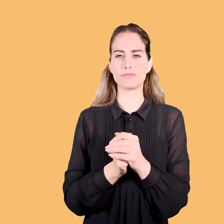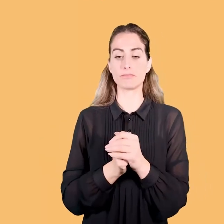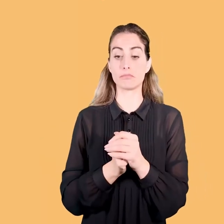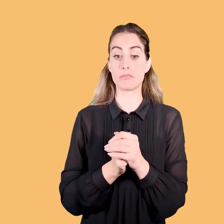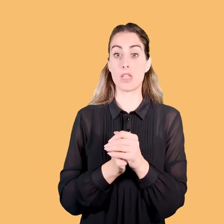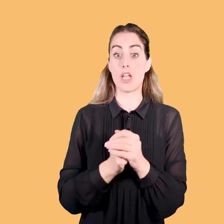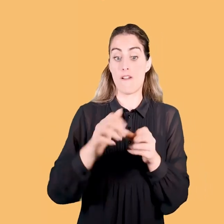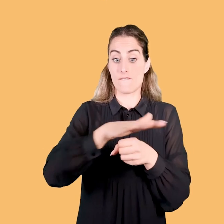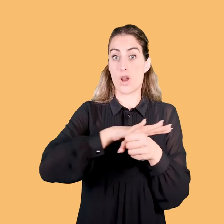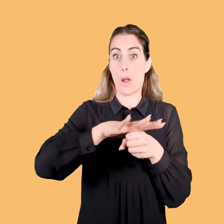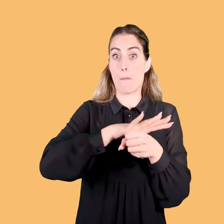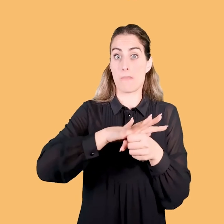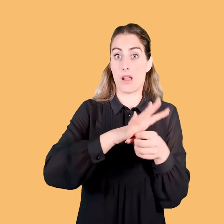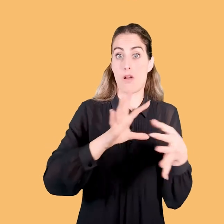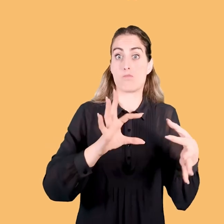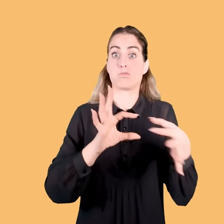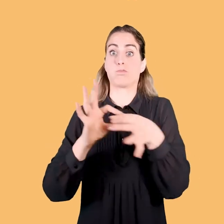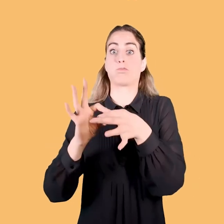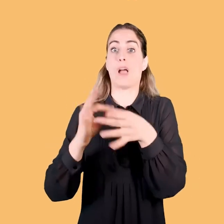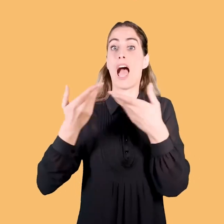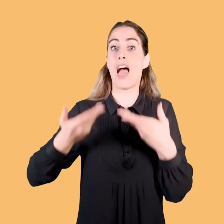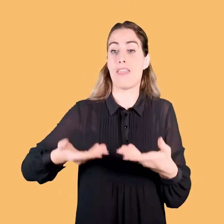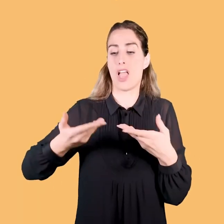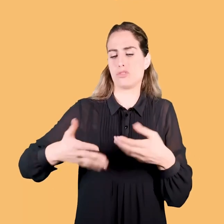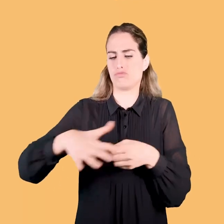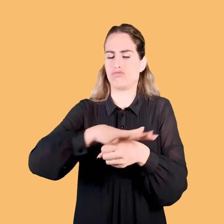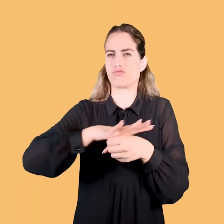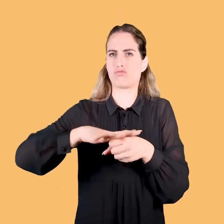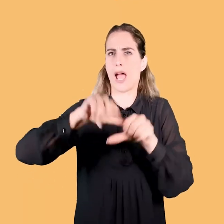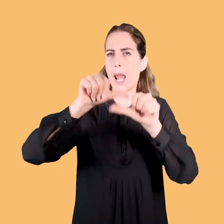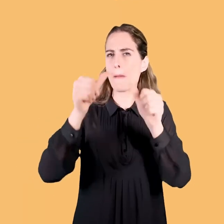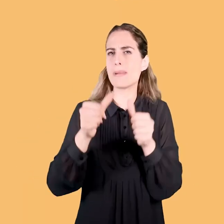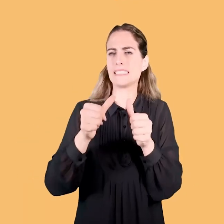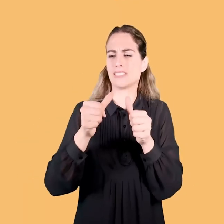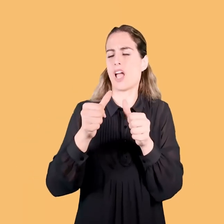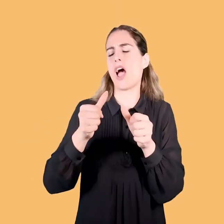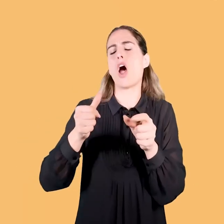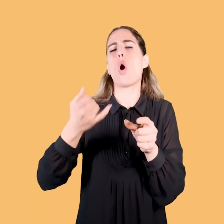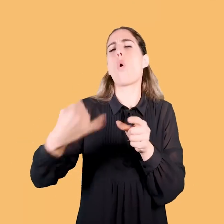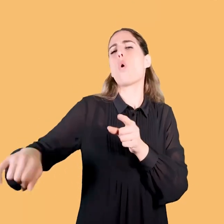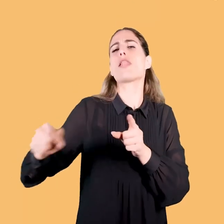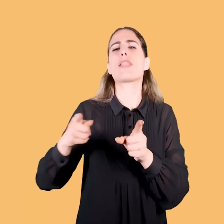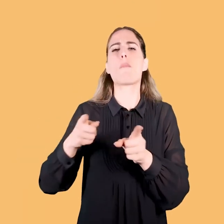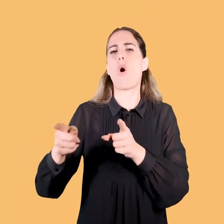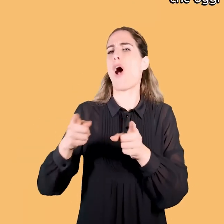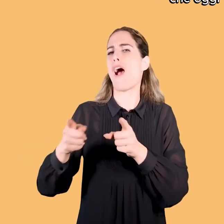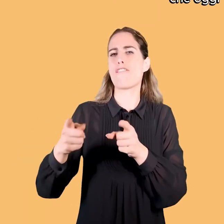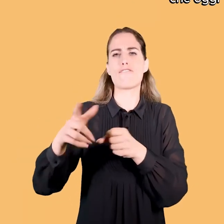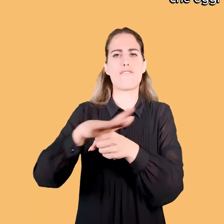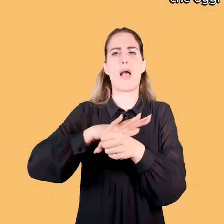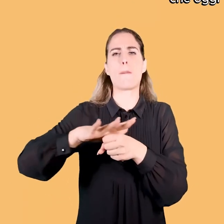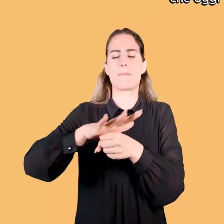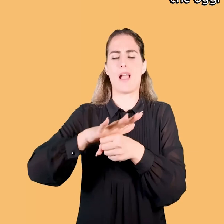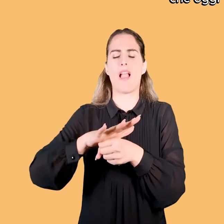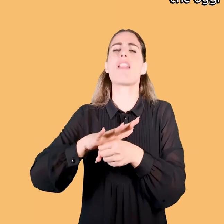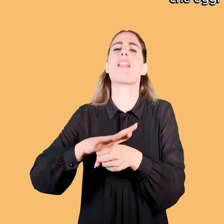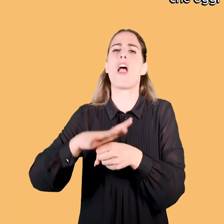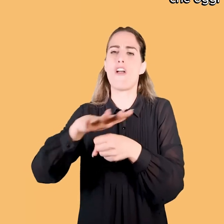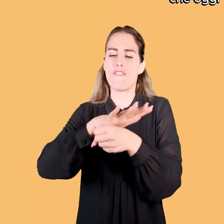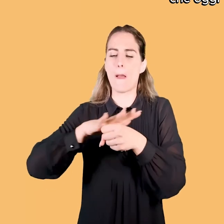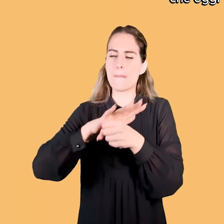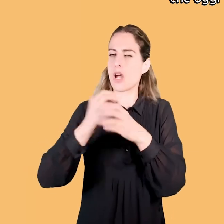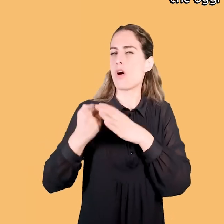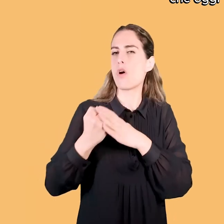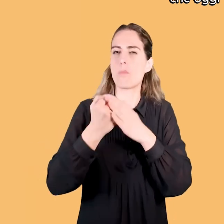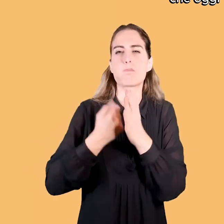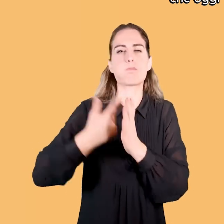un po' alla nostra contemporaneità, è la rappresentazione della famiglia, potremmo dire l'ultimo atto della famiglia, una colonna portante